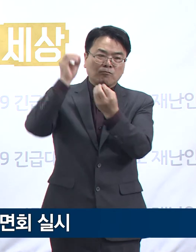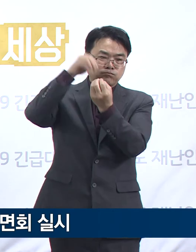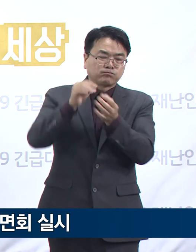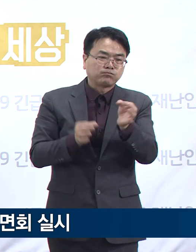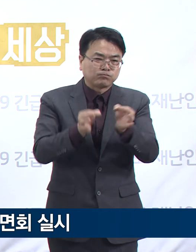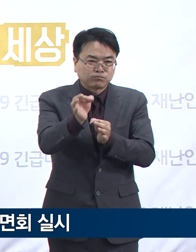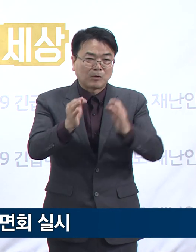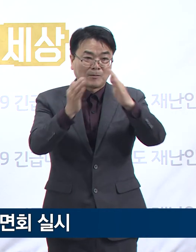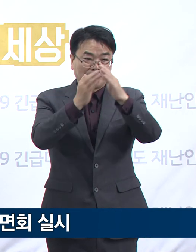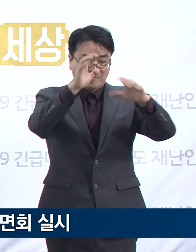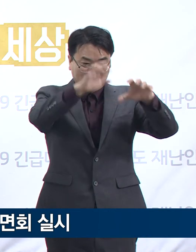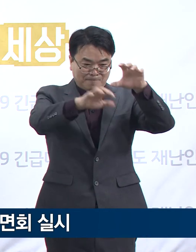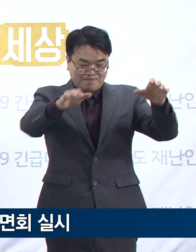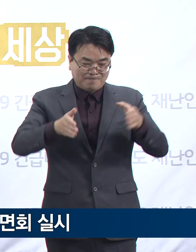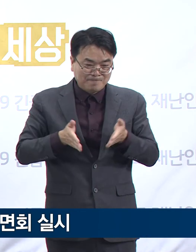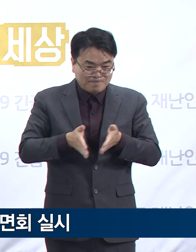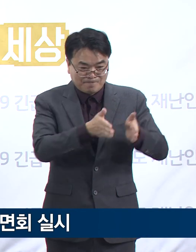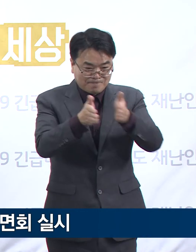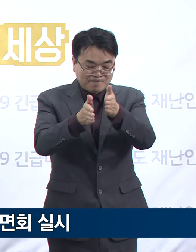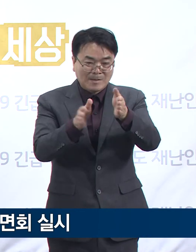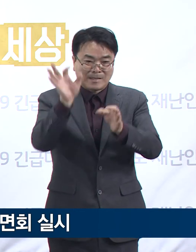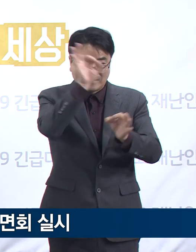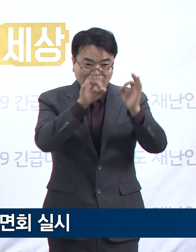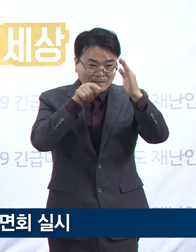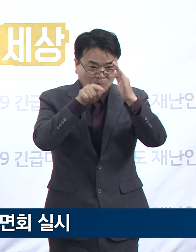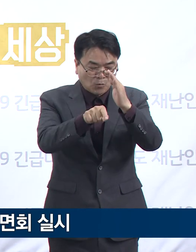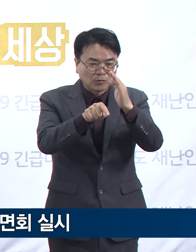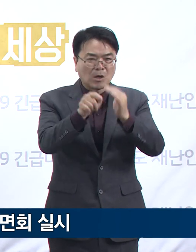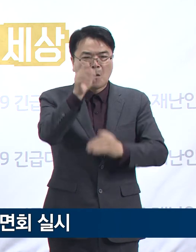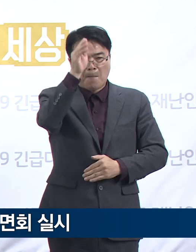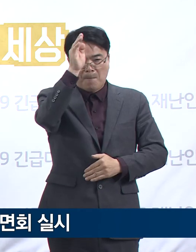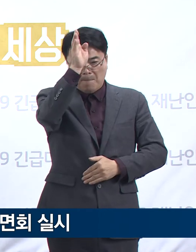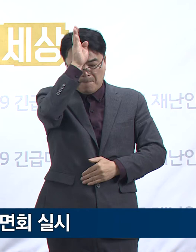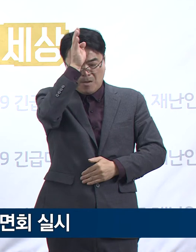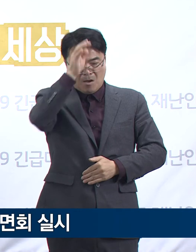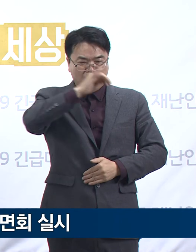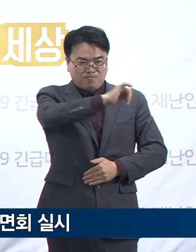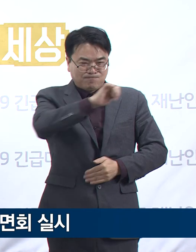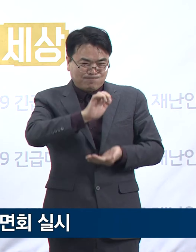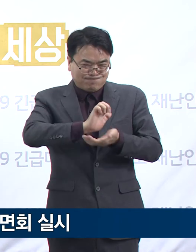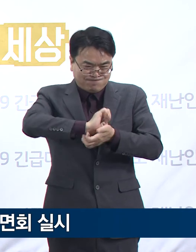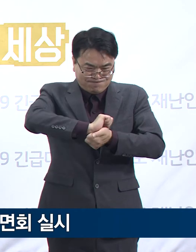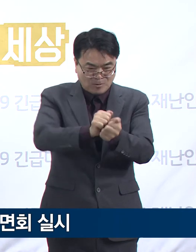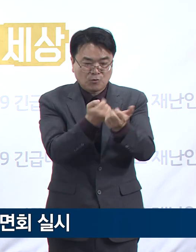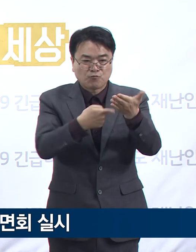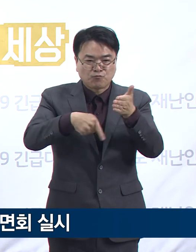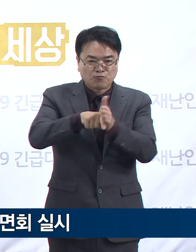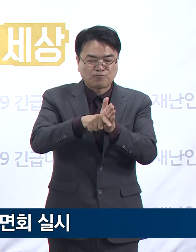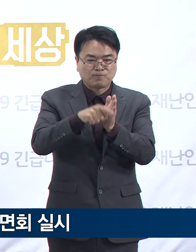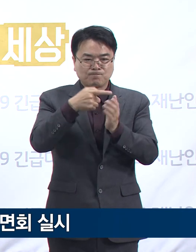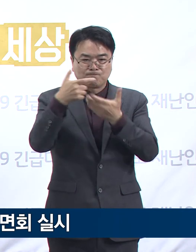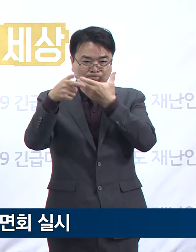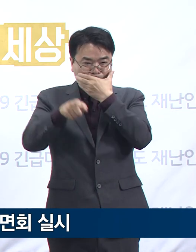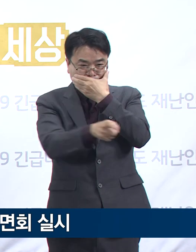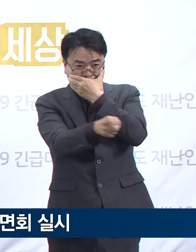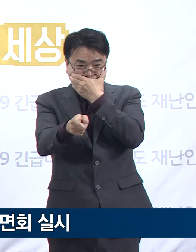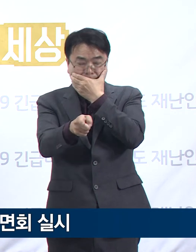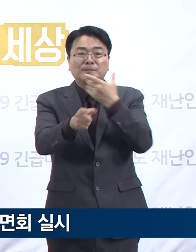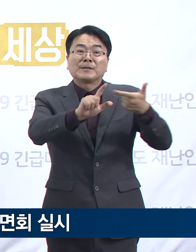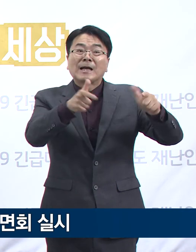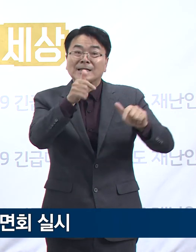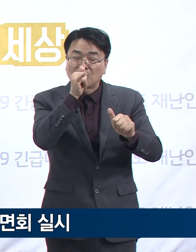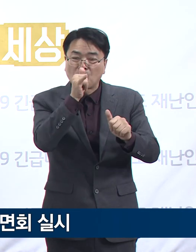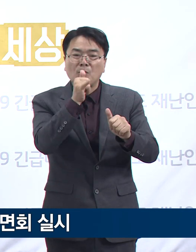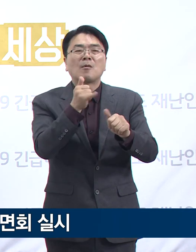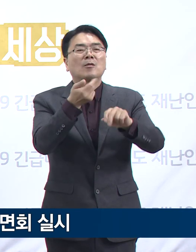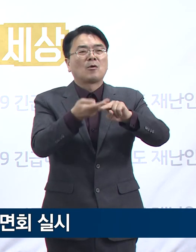골목상권은 전기소독을 실시하고 방역관리를 강화할 계획입니다. 방역물품을 전달하고